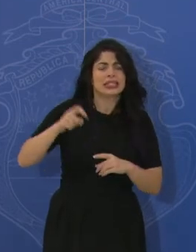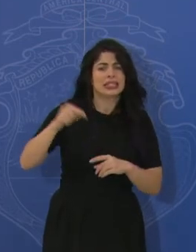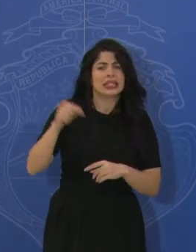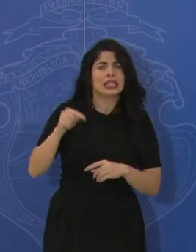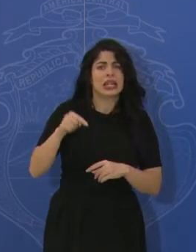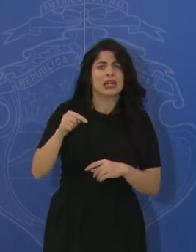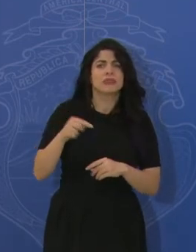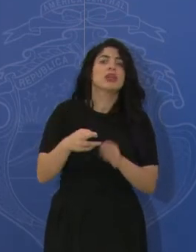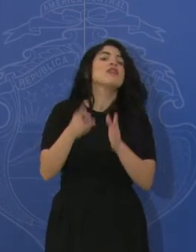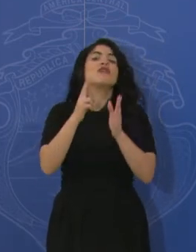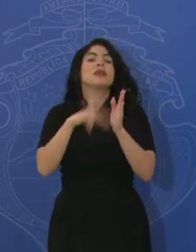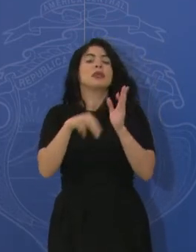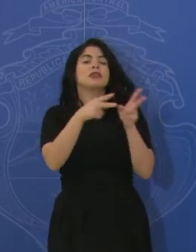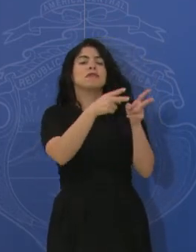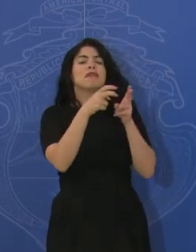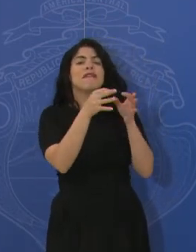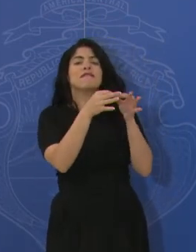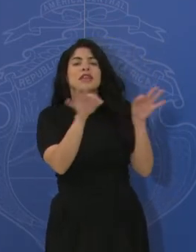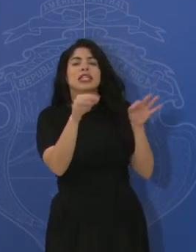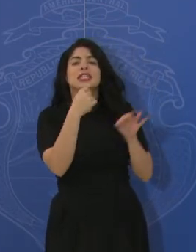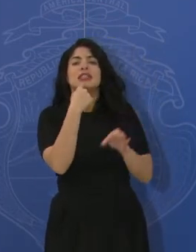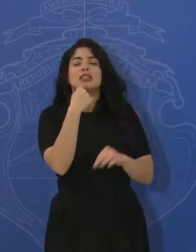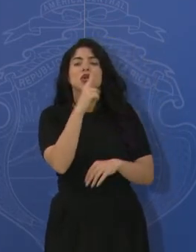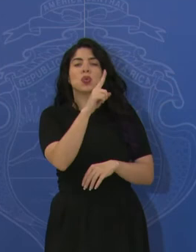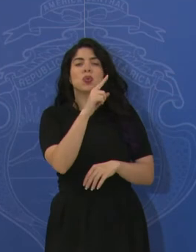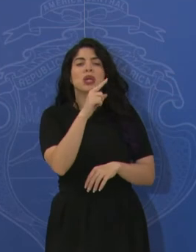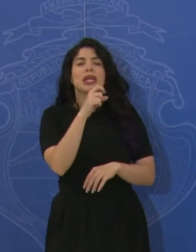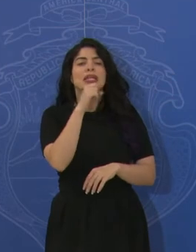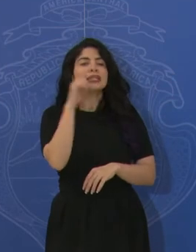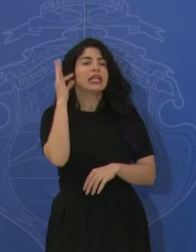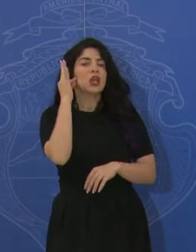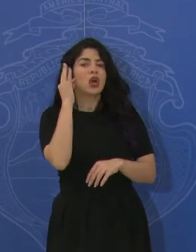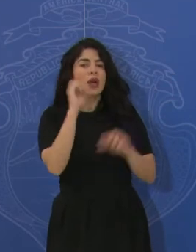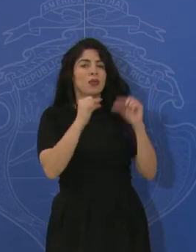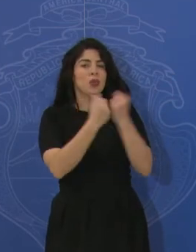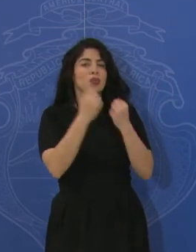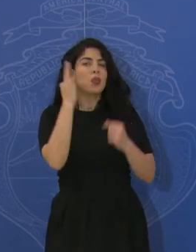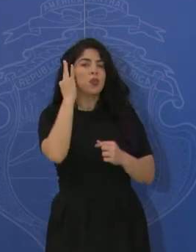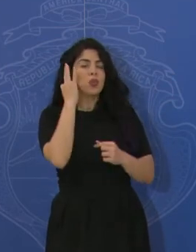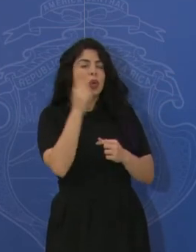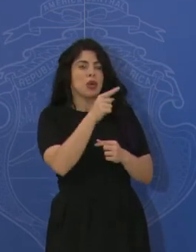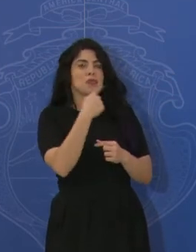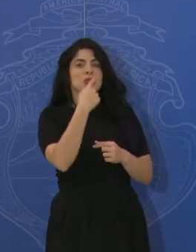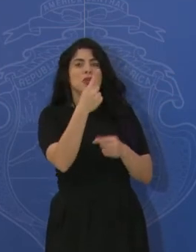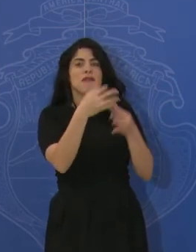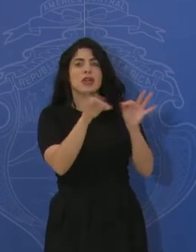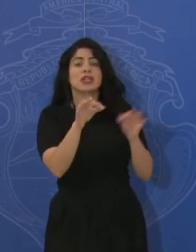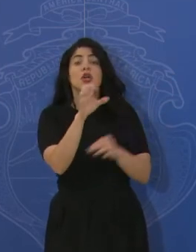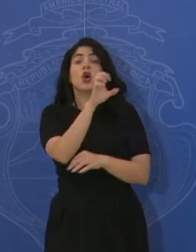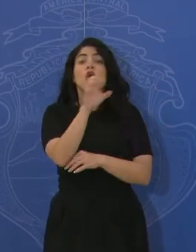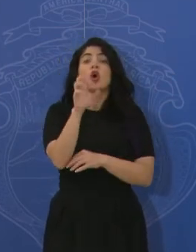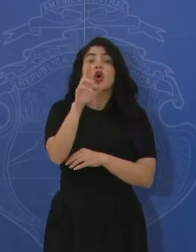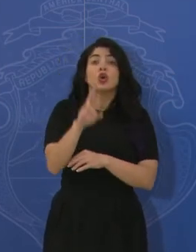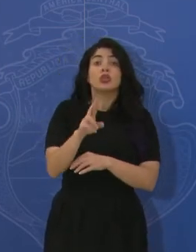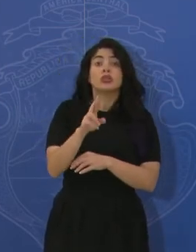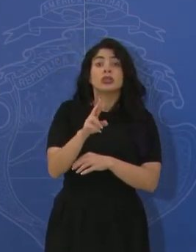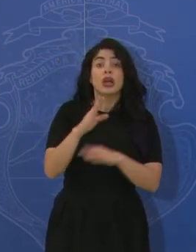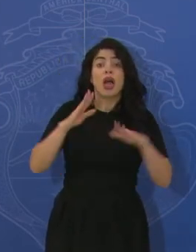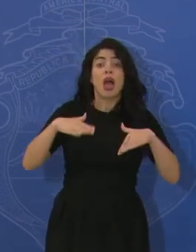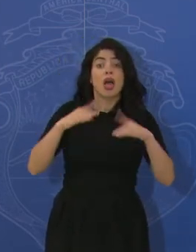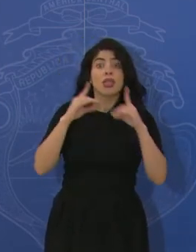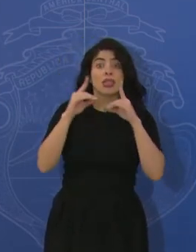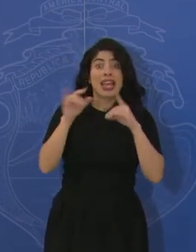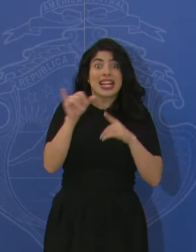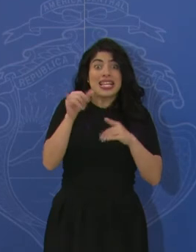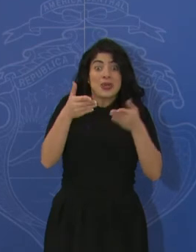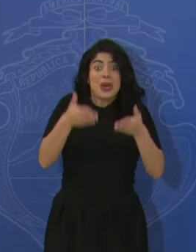Y repito una frase que dijo una de las señoras del grupo Mujeres, Costa Rica no tenía un diálogo de este tipo desde hace 20